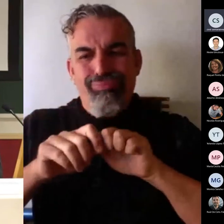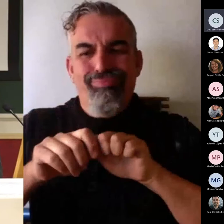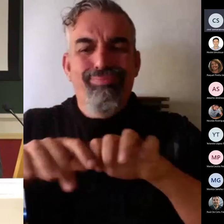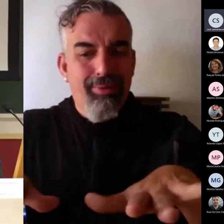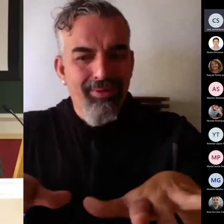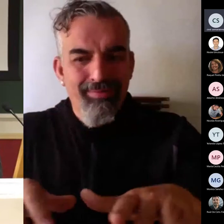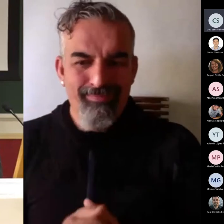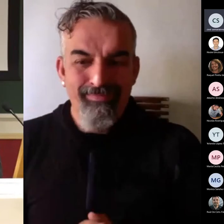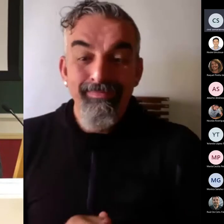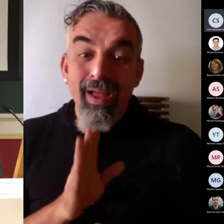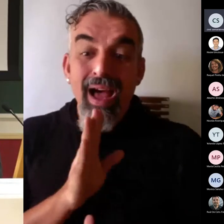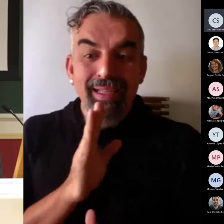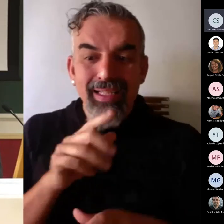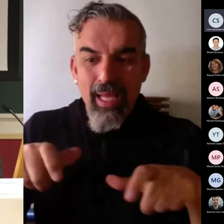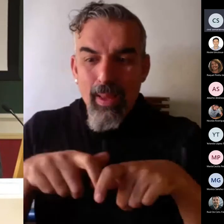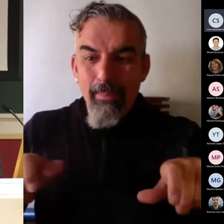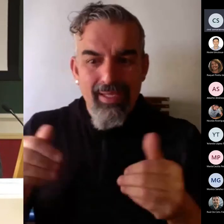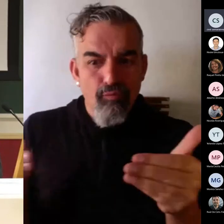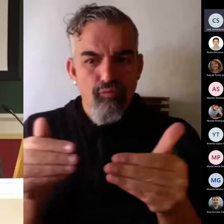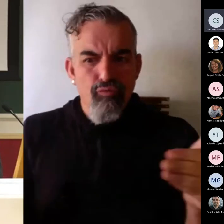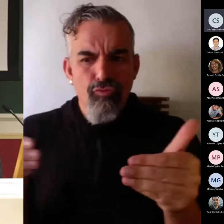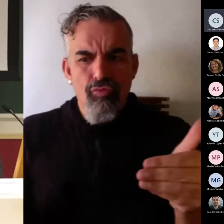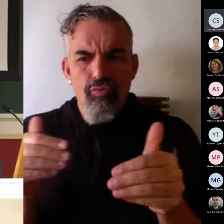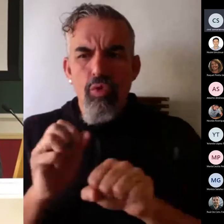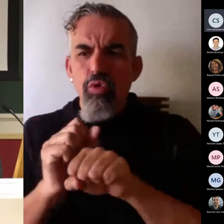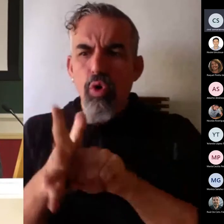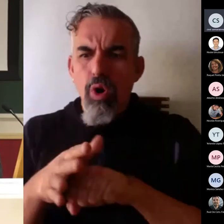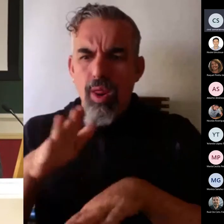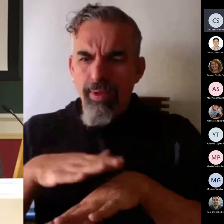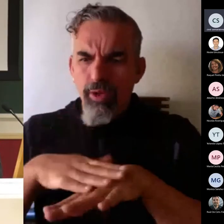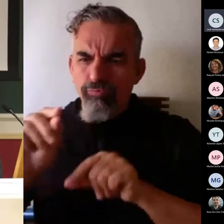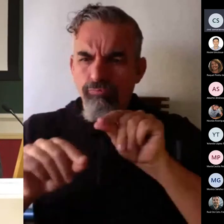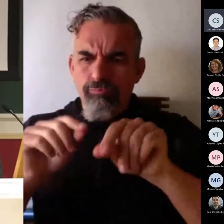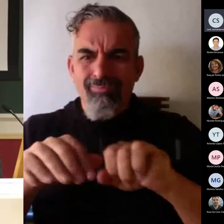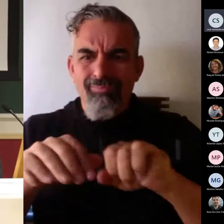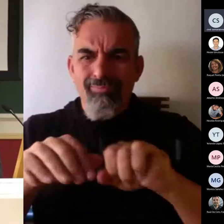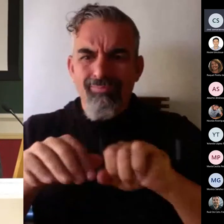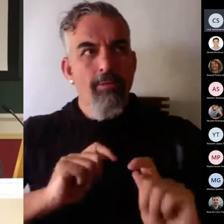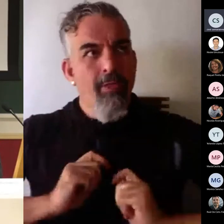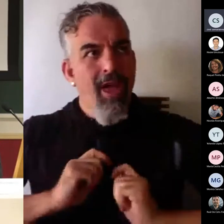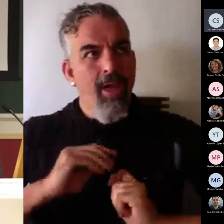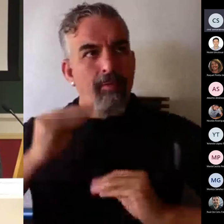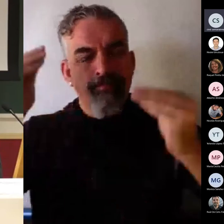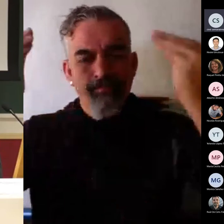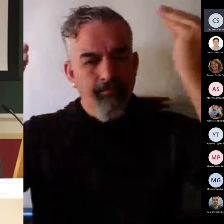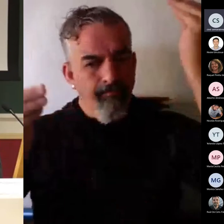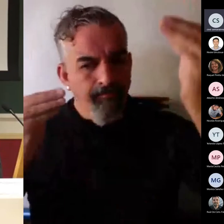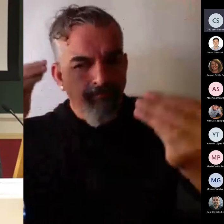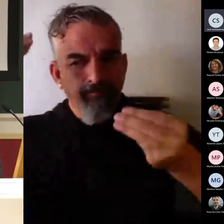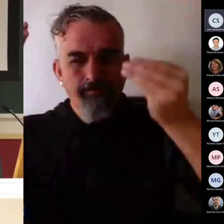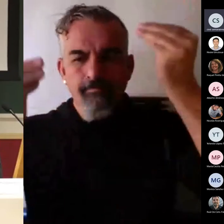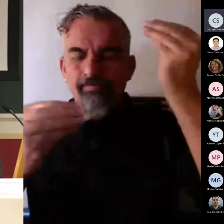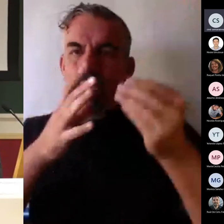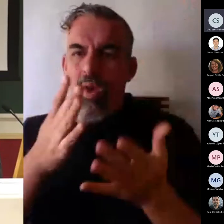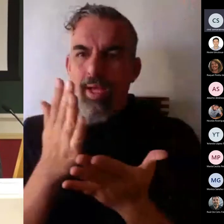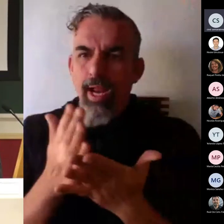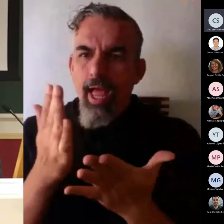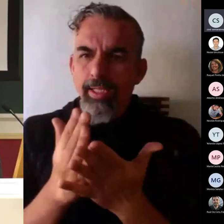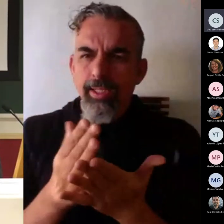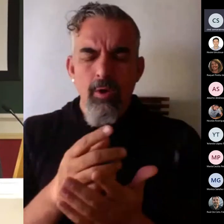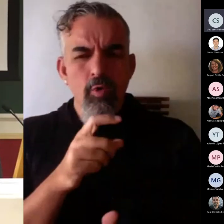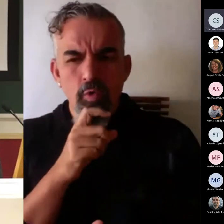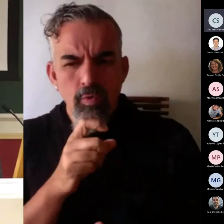laboral, la pandemia nos ha hecho replantearnos cómo dar nuestras clases y cómo